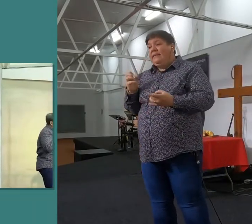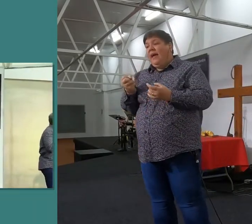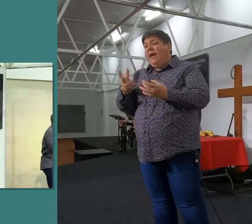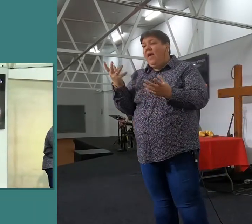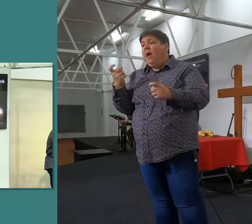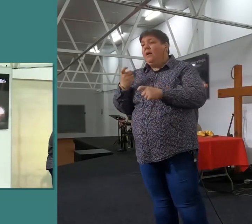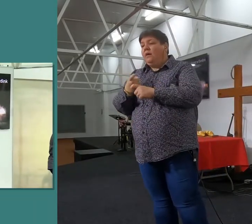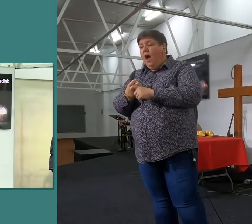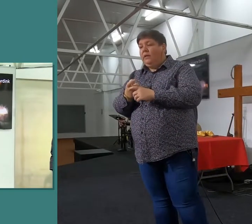werk,